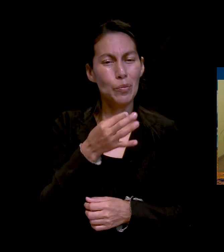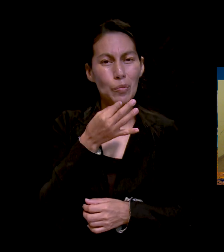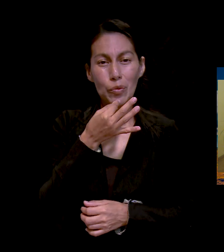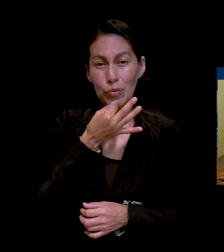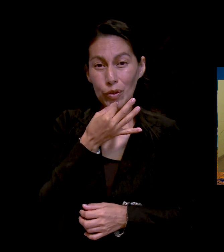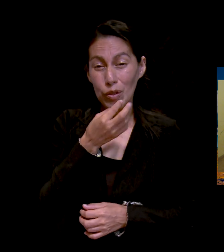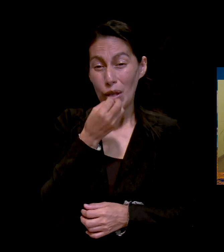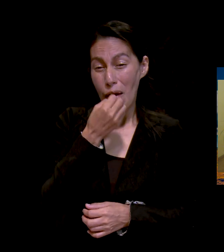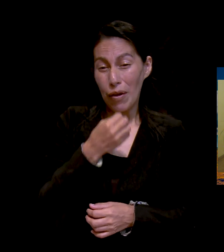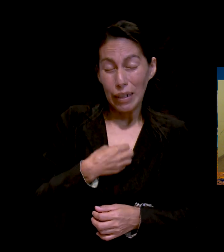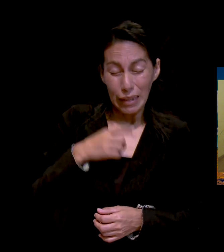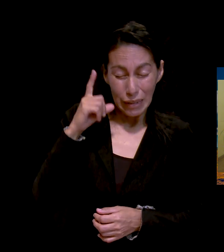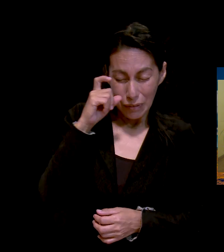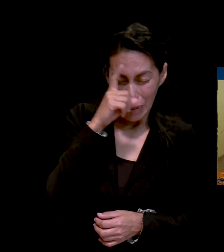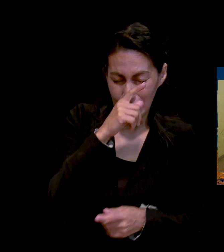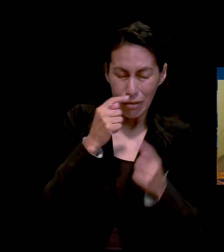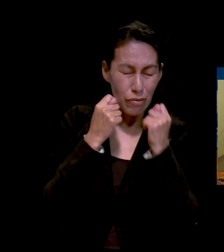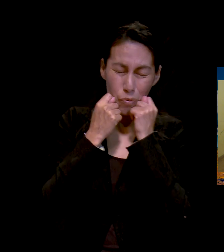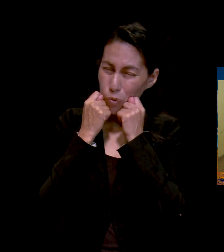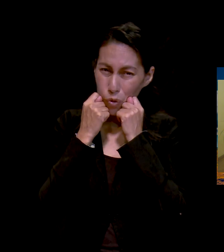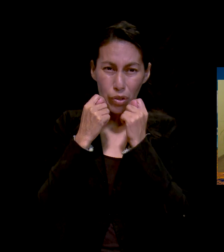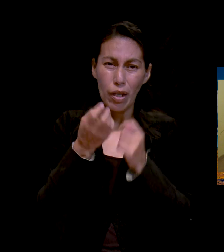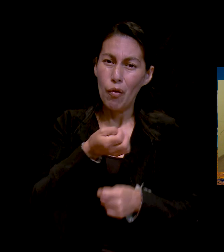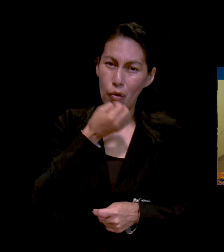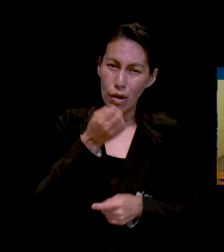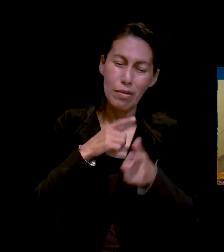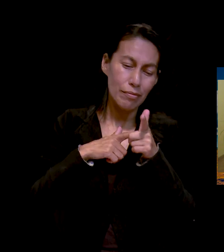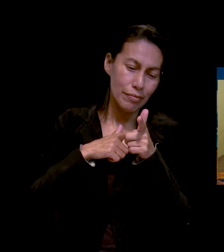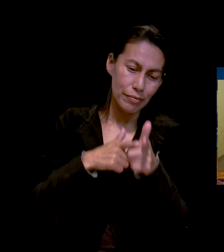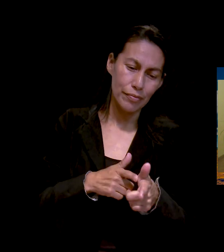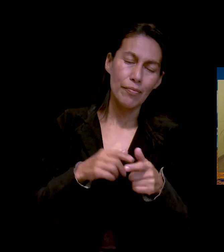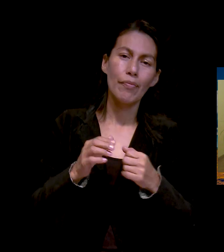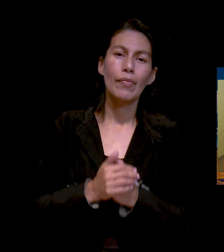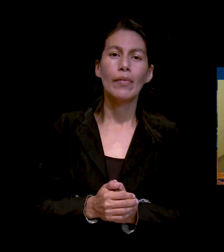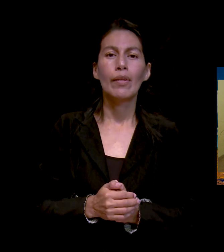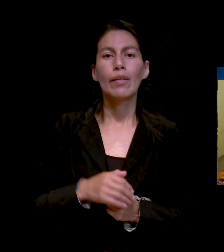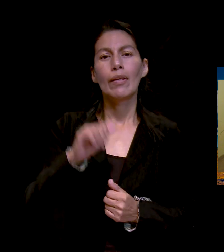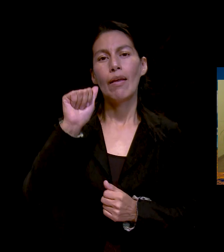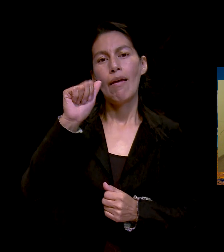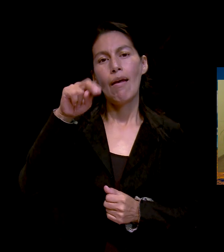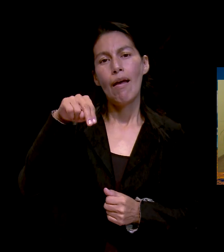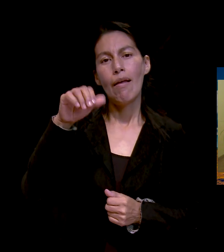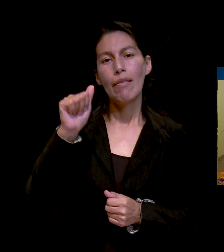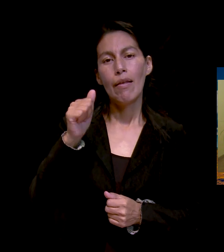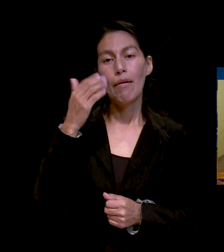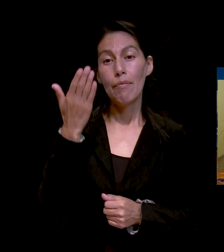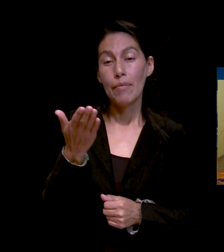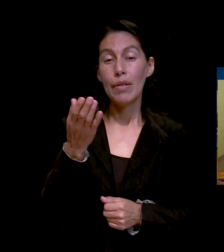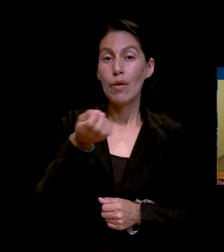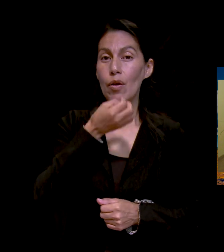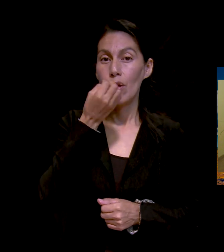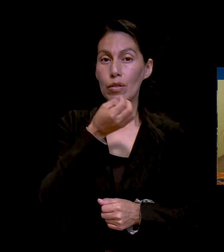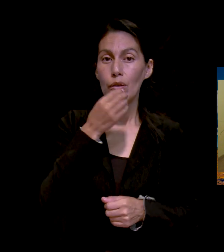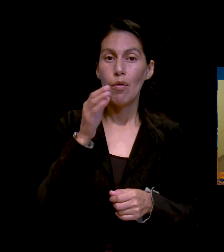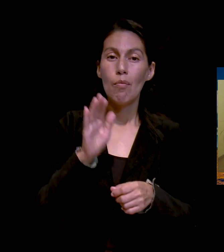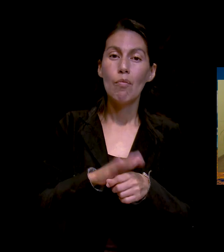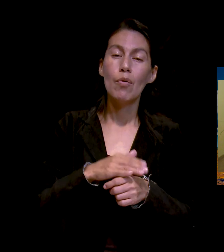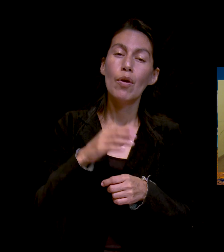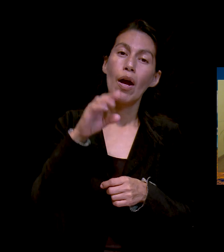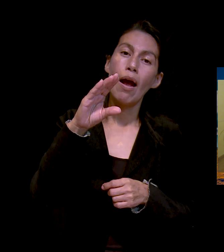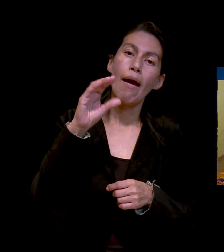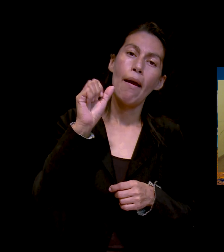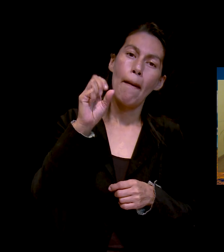Camín Hernández, que está entubado también, para que Dios haga su voluntad en él. Vamos a estar orando. Ana,